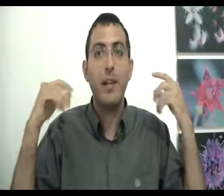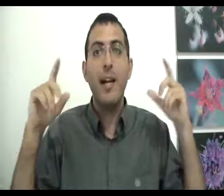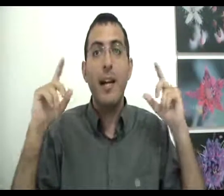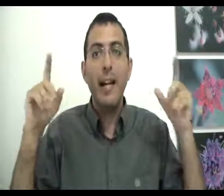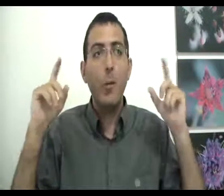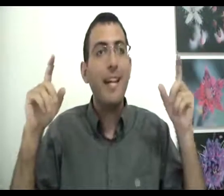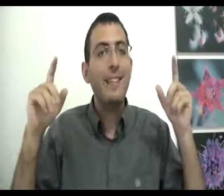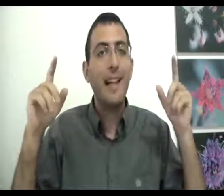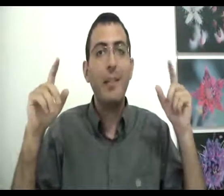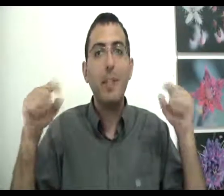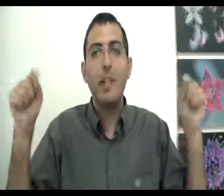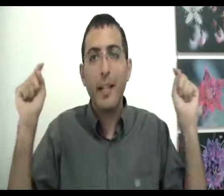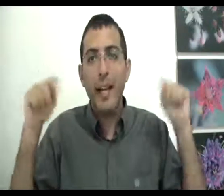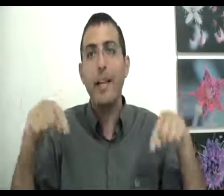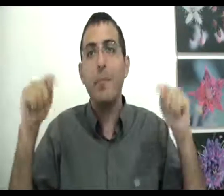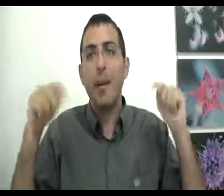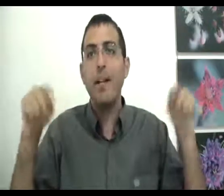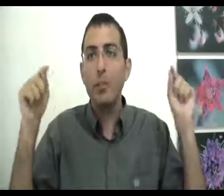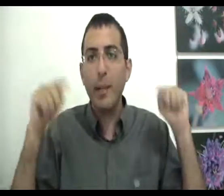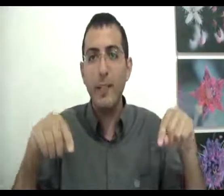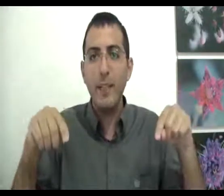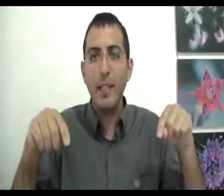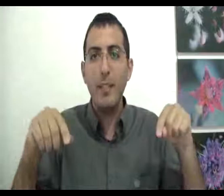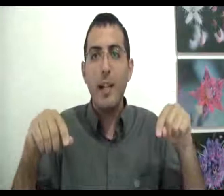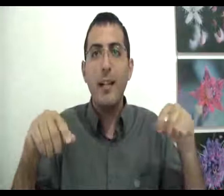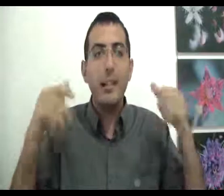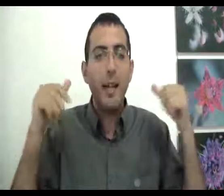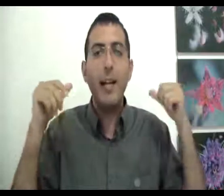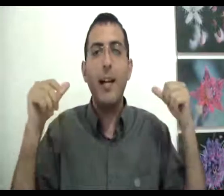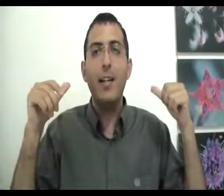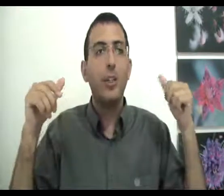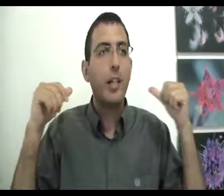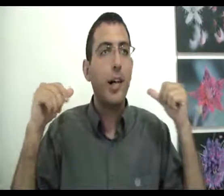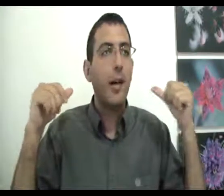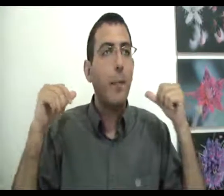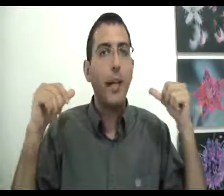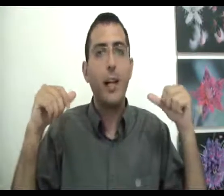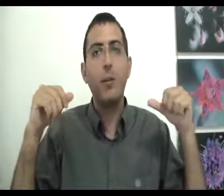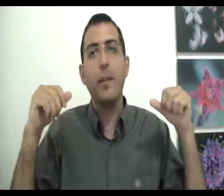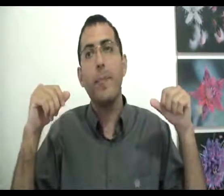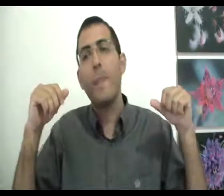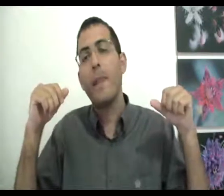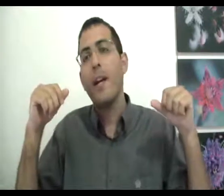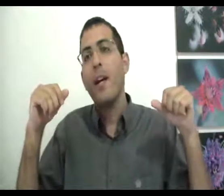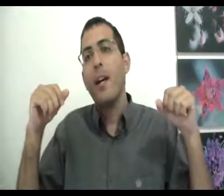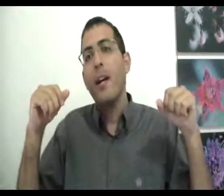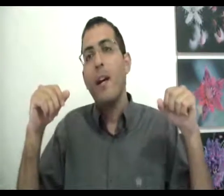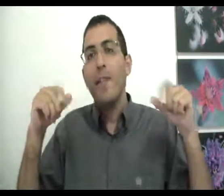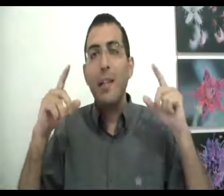אלו מייצג את מה שקרגע ברמה סובייקטיבית נדמה לך שקרה ברגע הקודם וזה